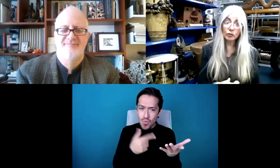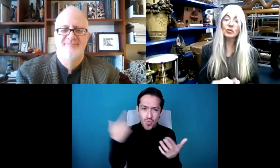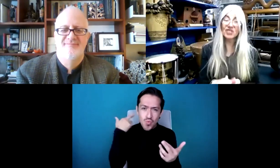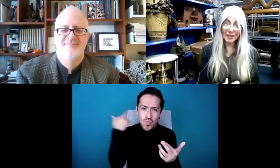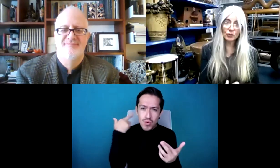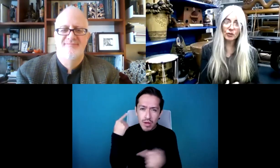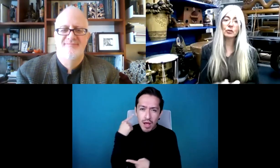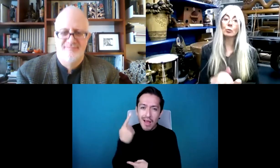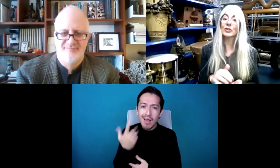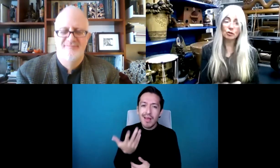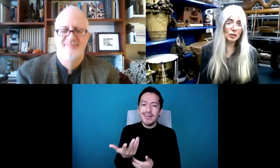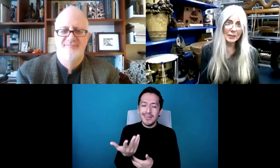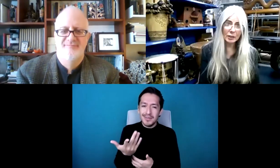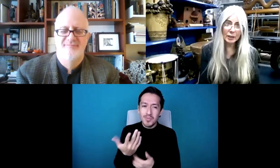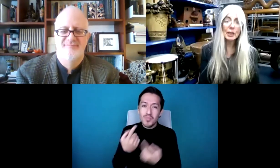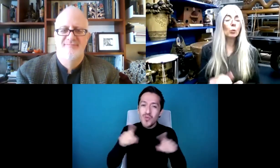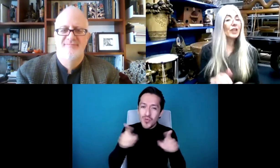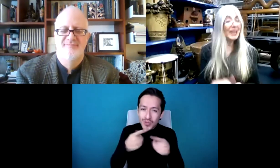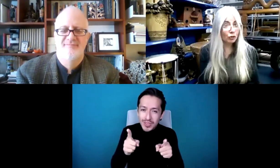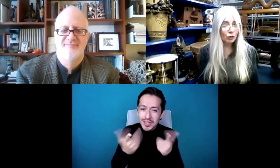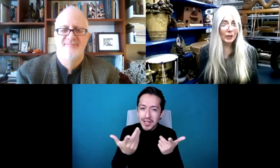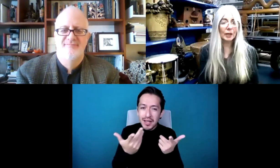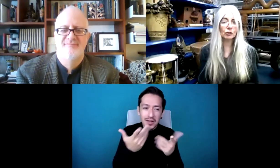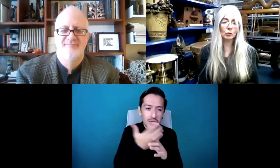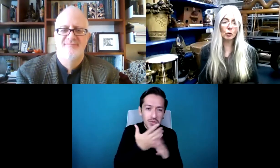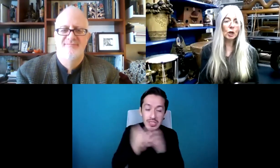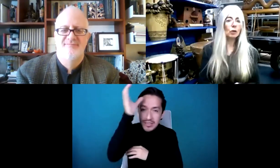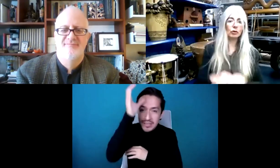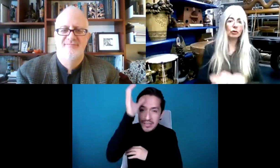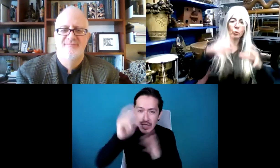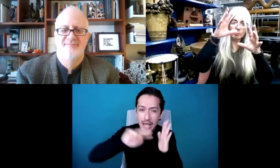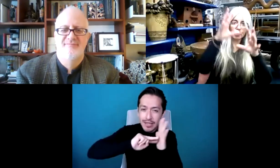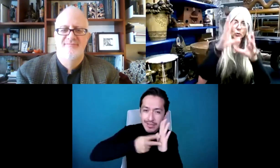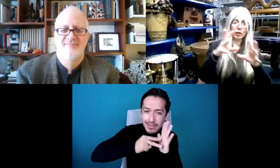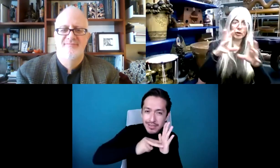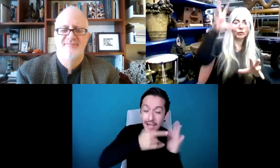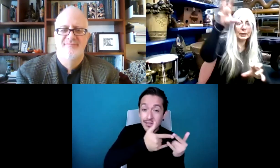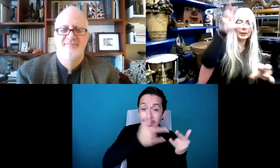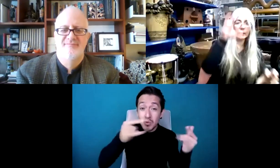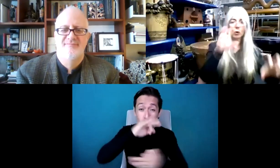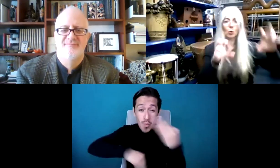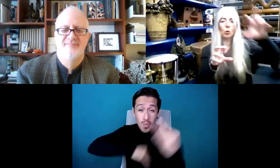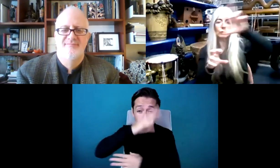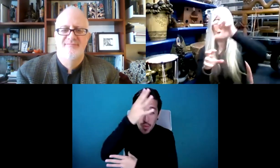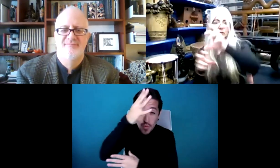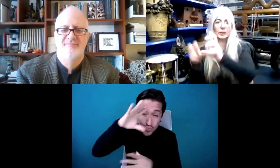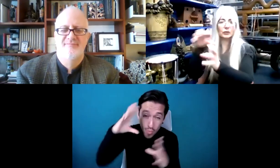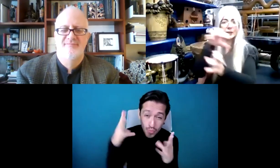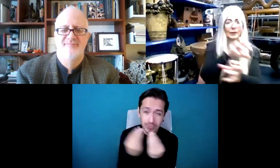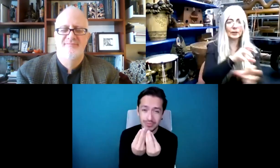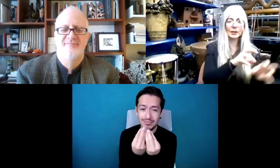música, física, ciencia, ingeniería, historia y demás. Entonces, este